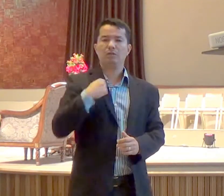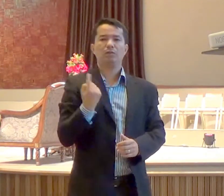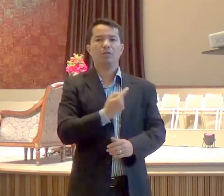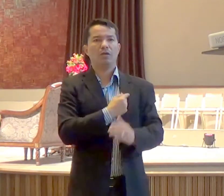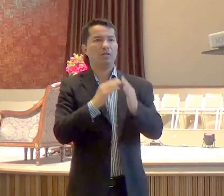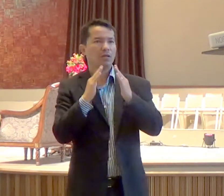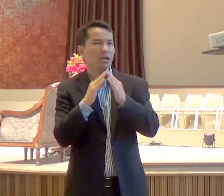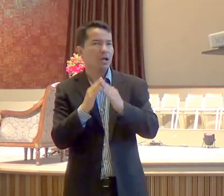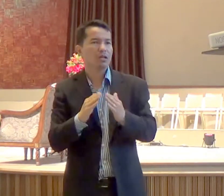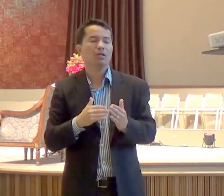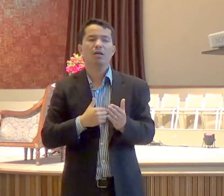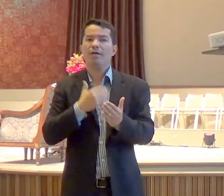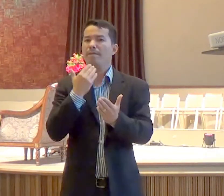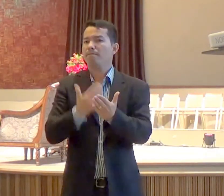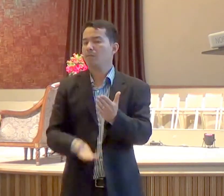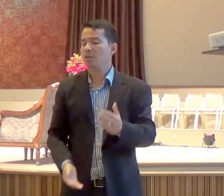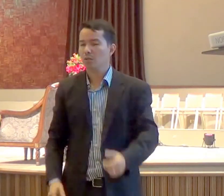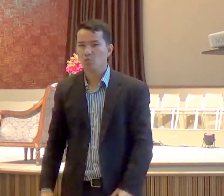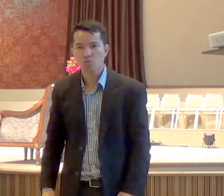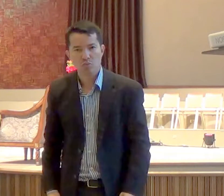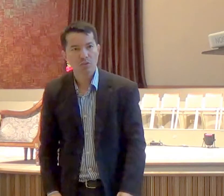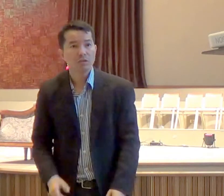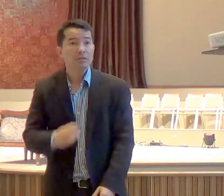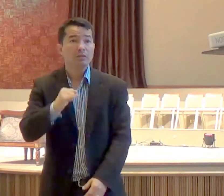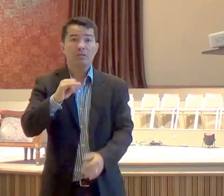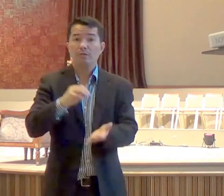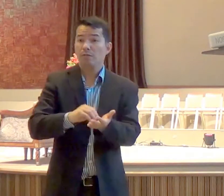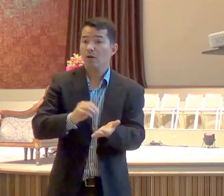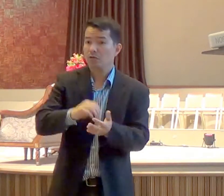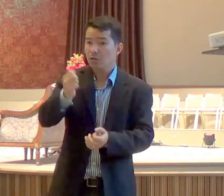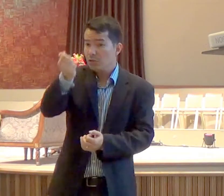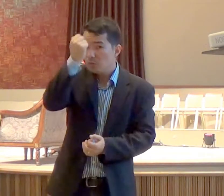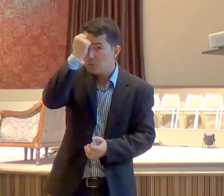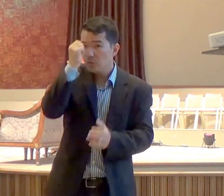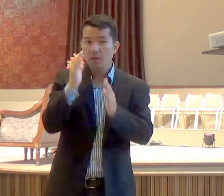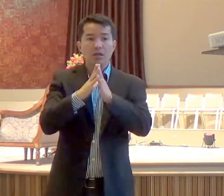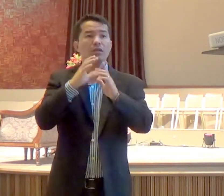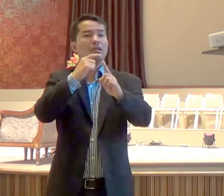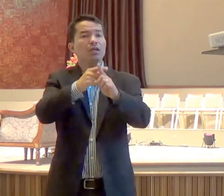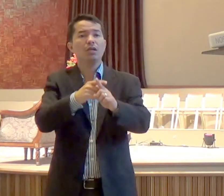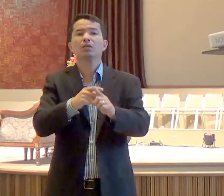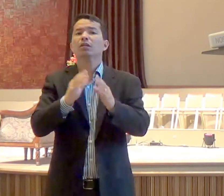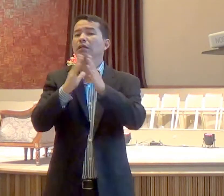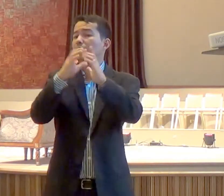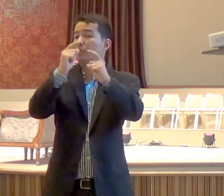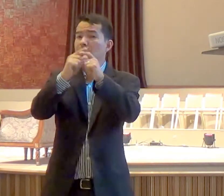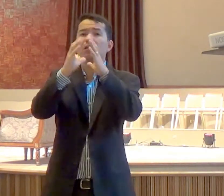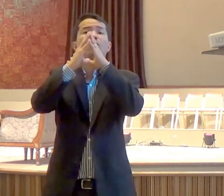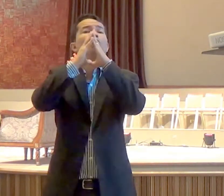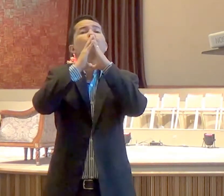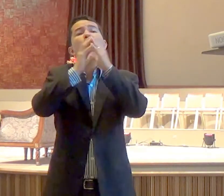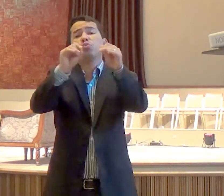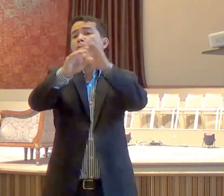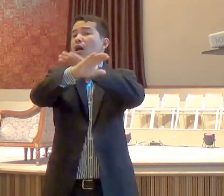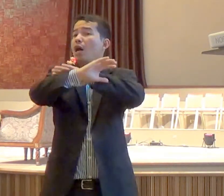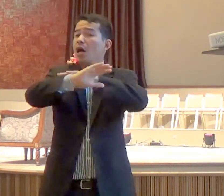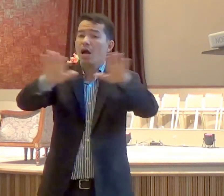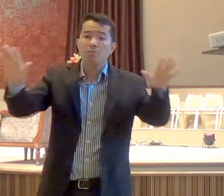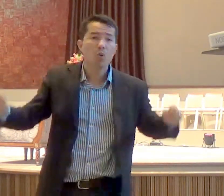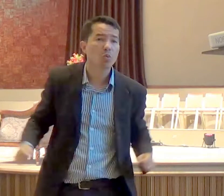casa, perecerá, se não houver arrependimento, nas igrejas locais, elas desaparecerão, nada ou